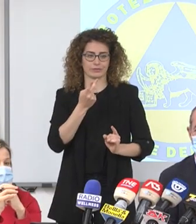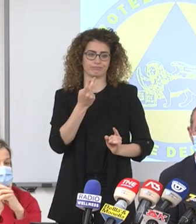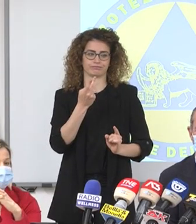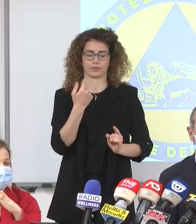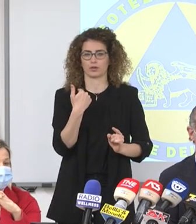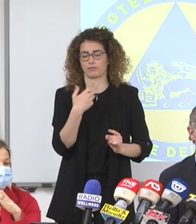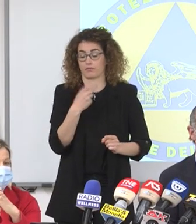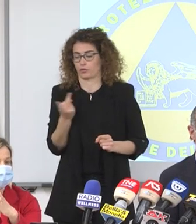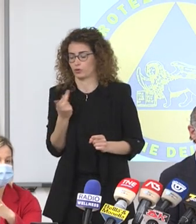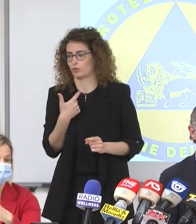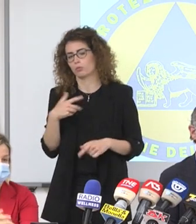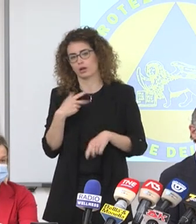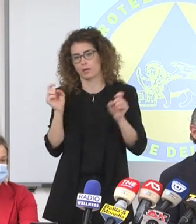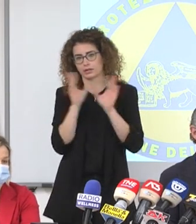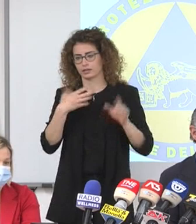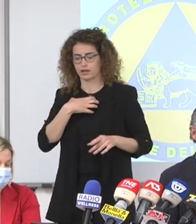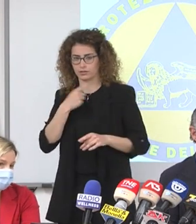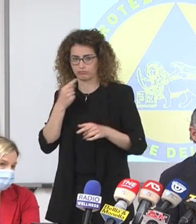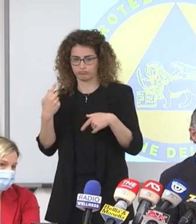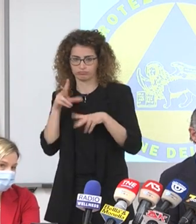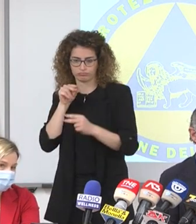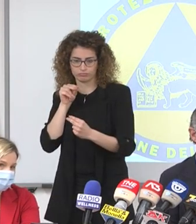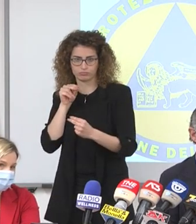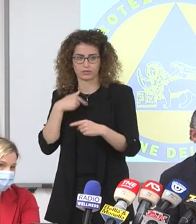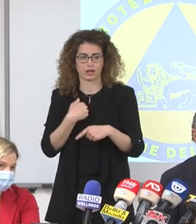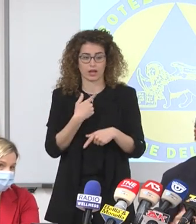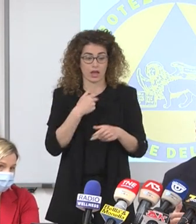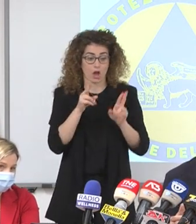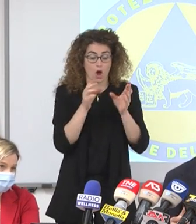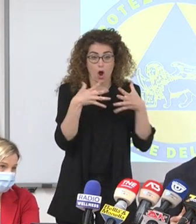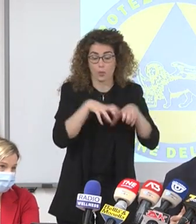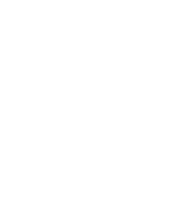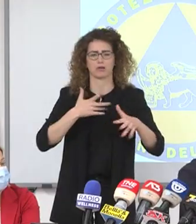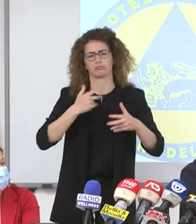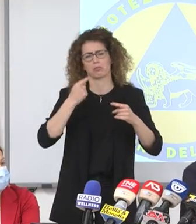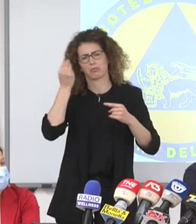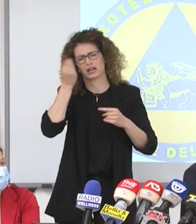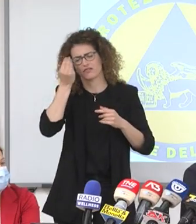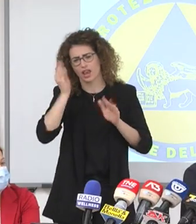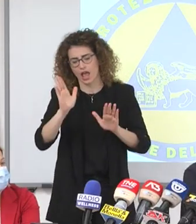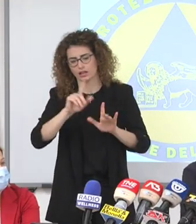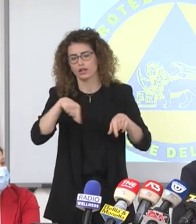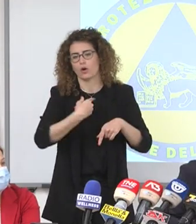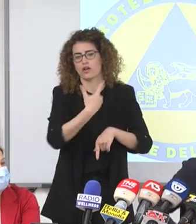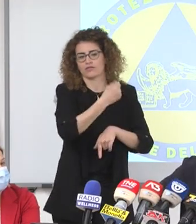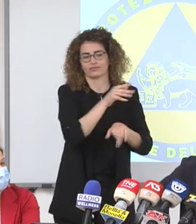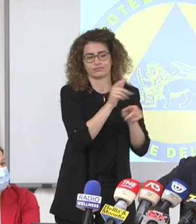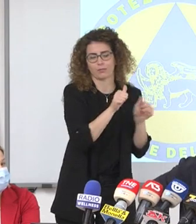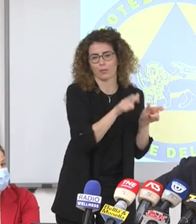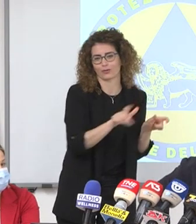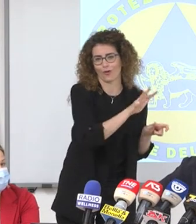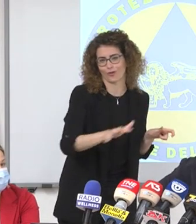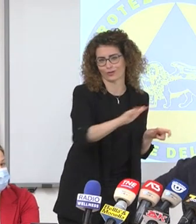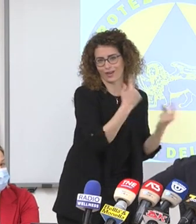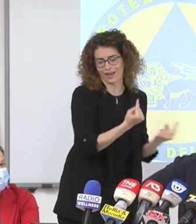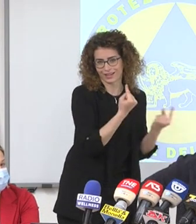ne parlavamo anche stamattina all'assessore, posti occupati, noi apriamo, apriamo ulteriormente, vacciniamo tutti gli altri, il resto della popolazione